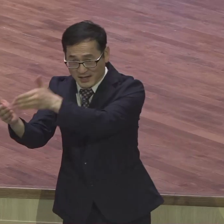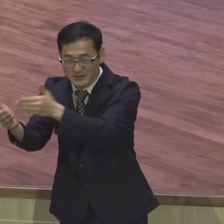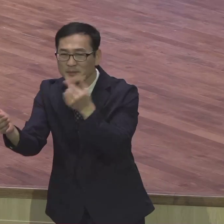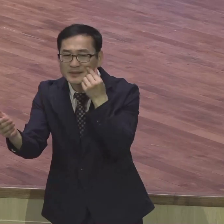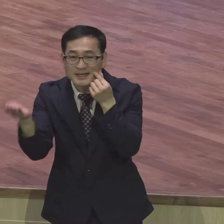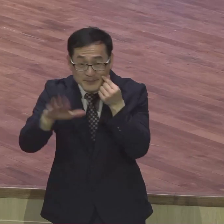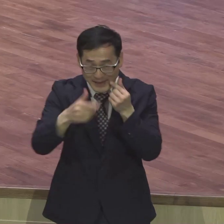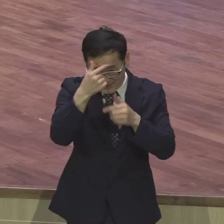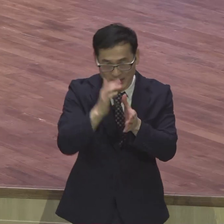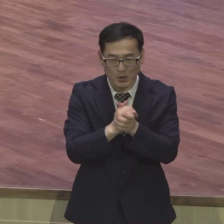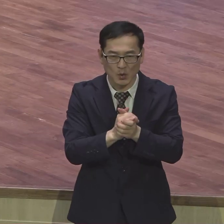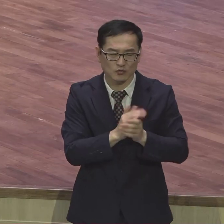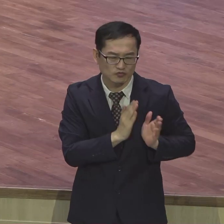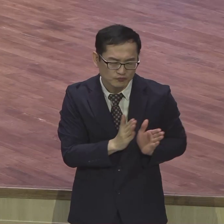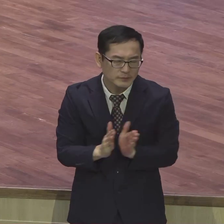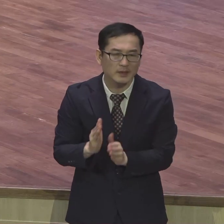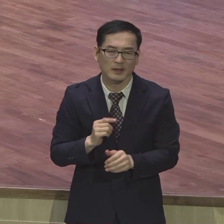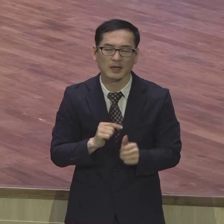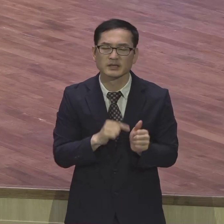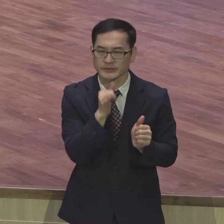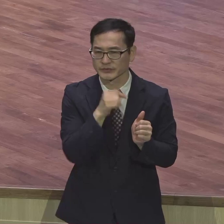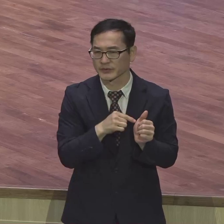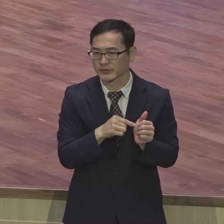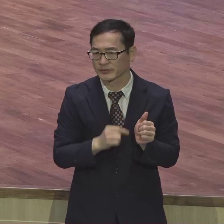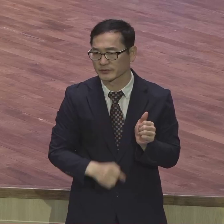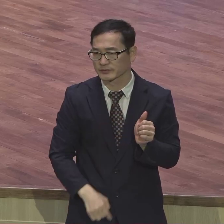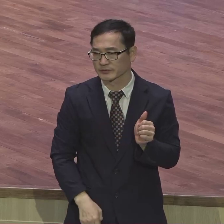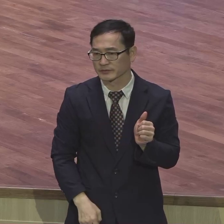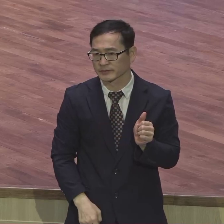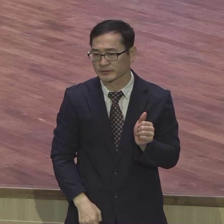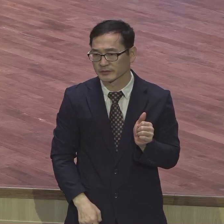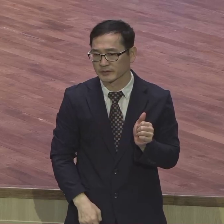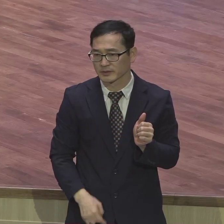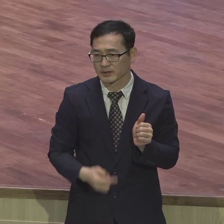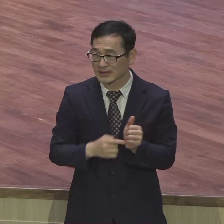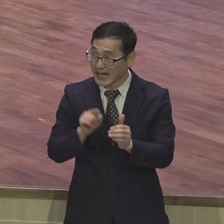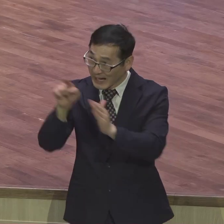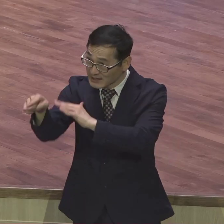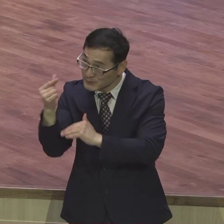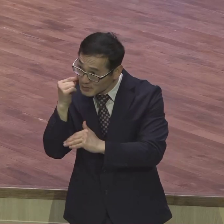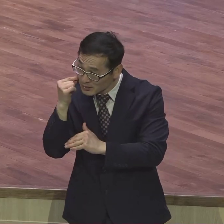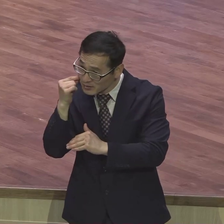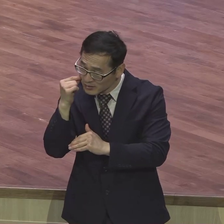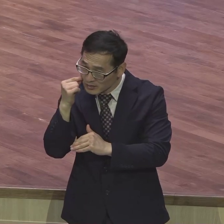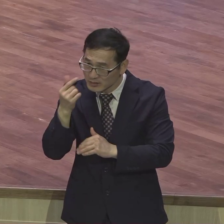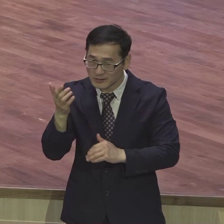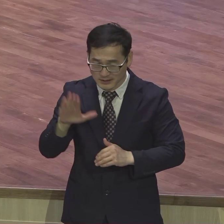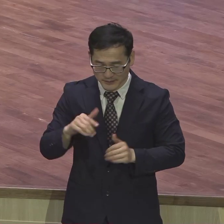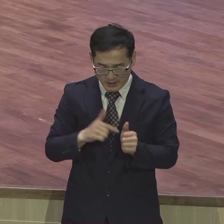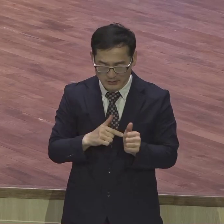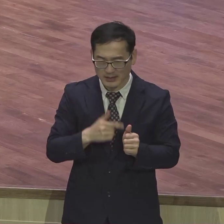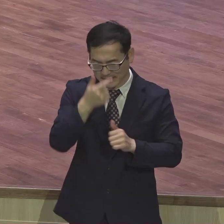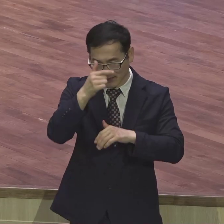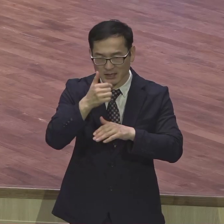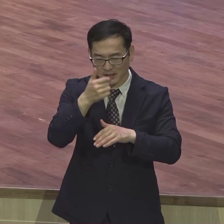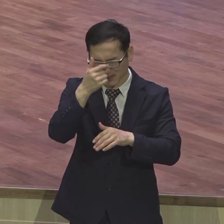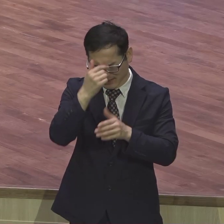내가 못 가지만 기도는 해봐야죠 기도는 해봐야 하나님 어떻게 가시는지 봐야죠 그러면서 믿음에 무한